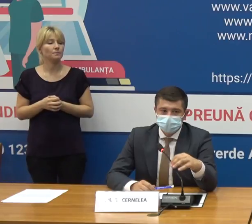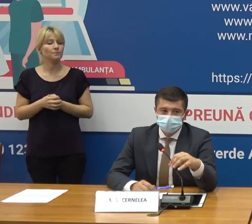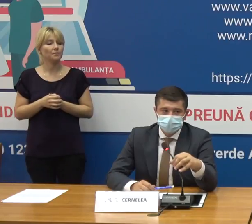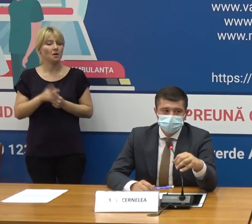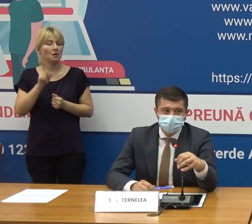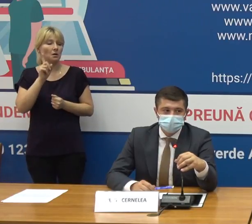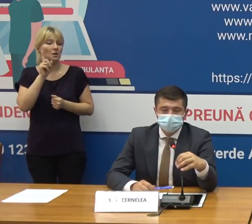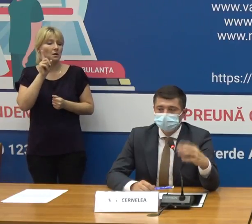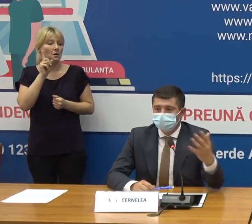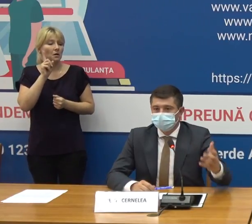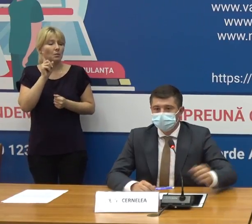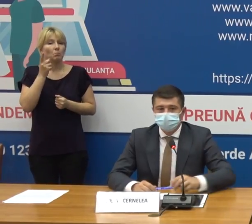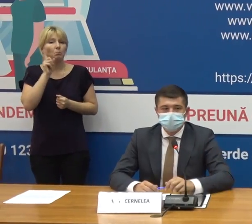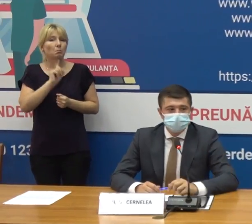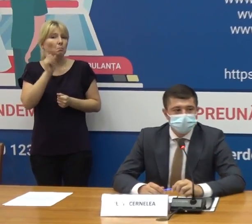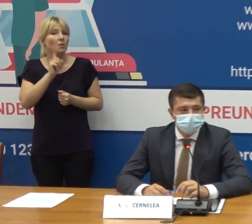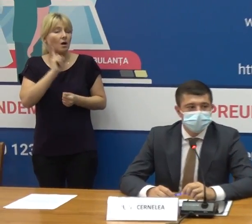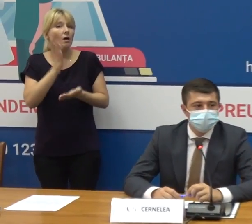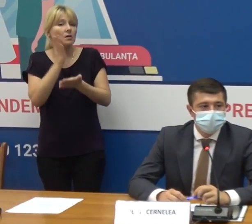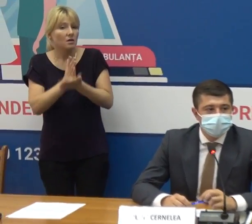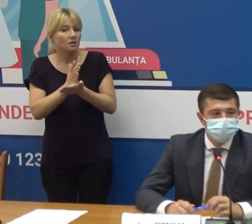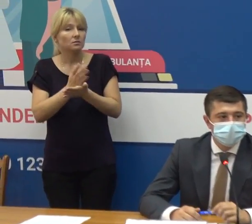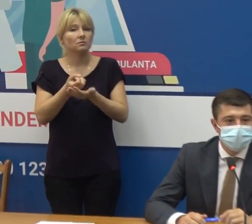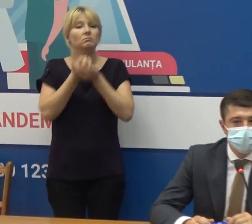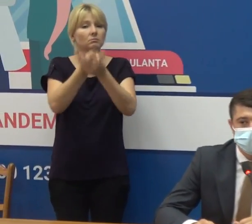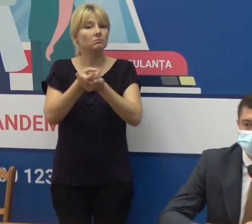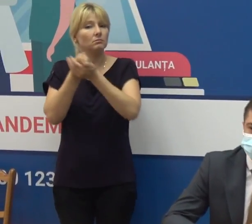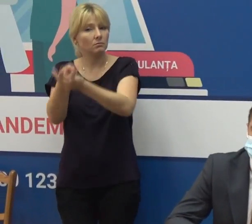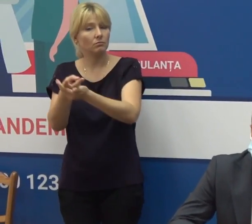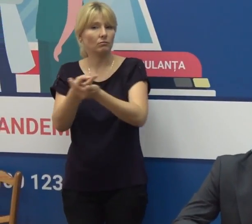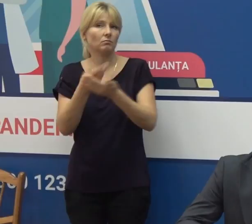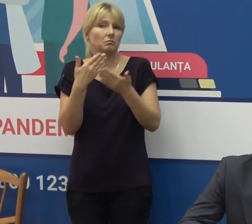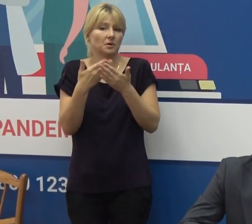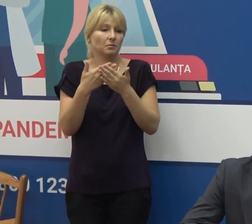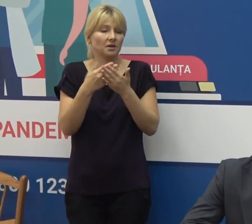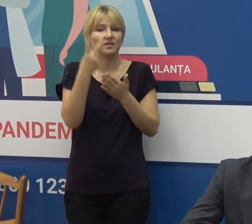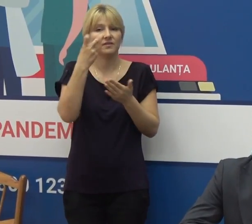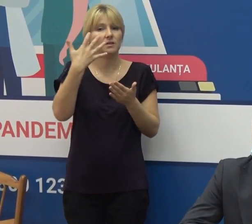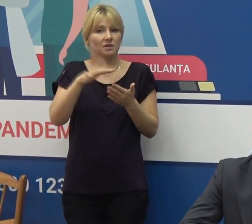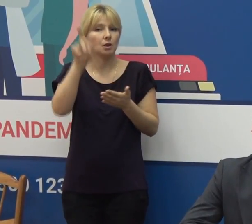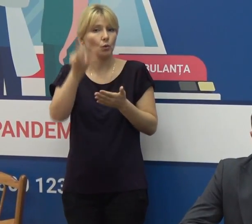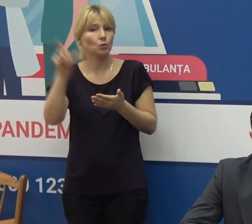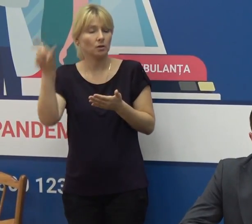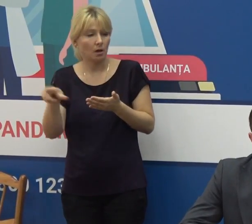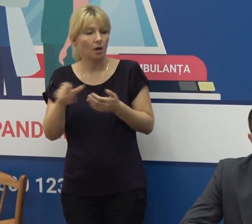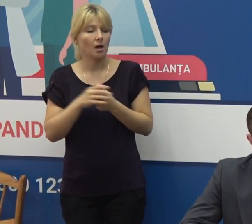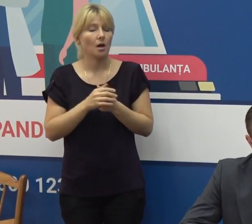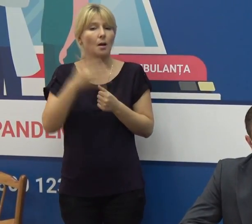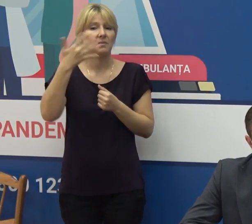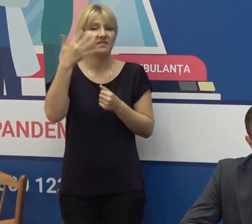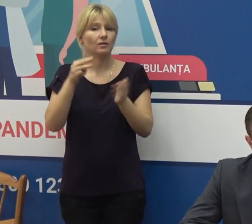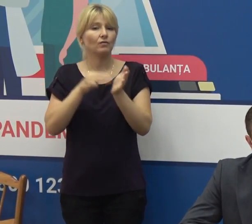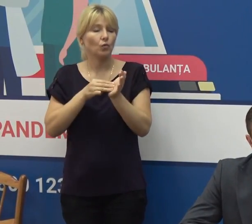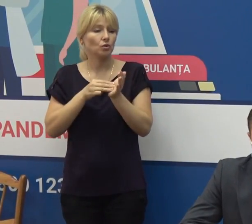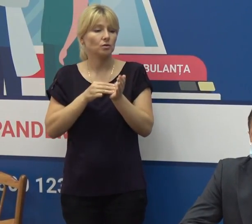Deocamdată spuneam că sunt internați în instituțiile spetălicești în jur de 250 de pacienți dintre care 58